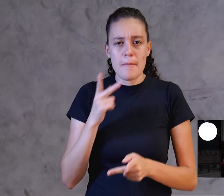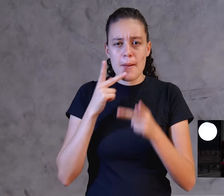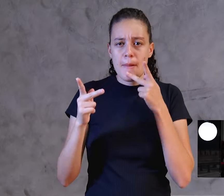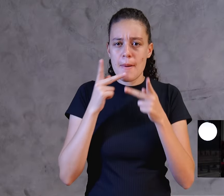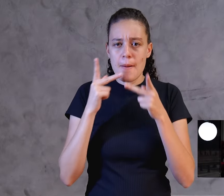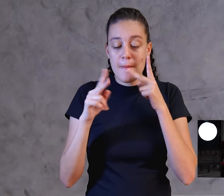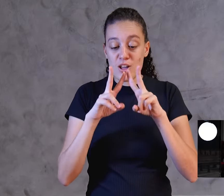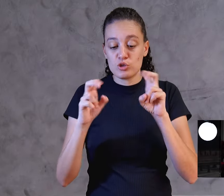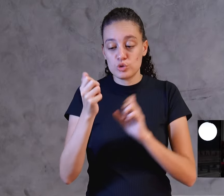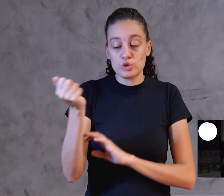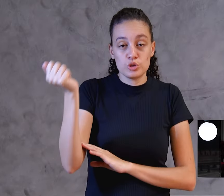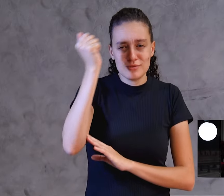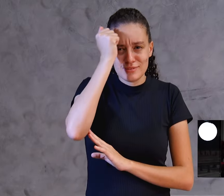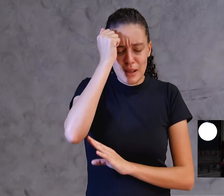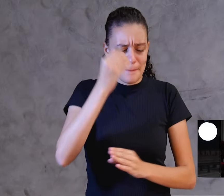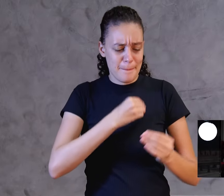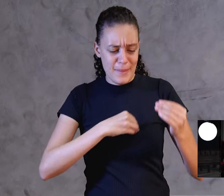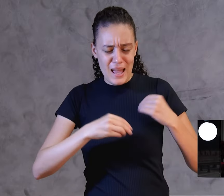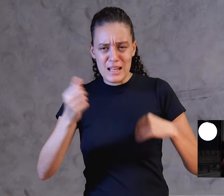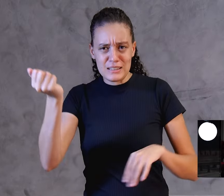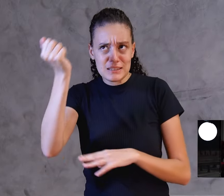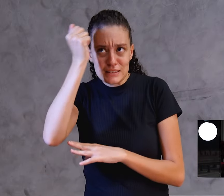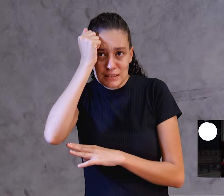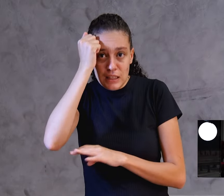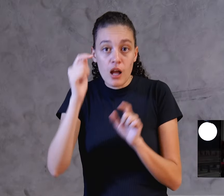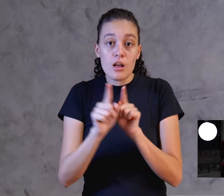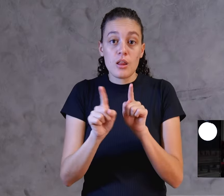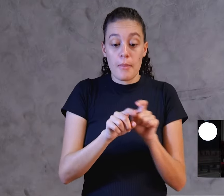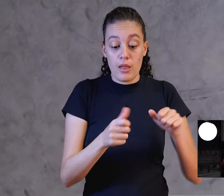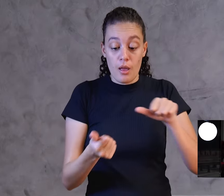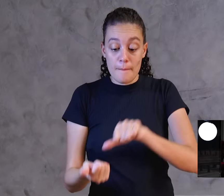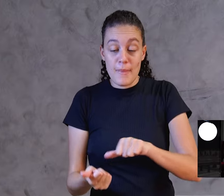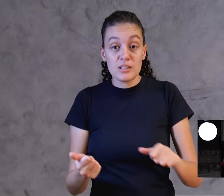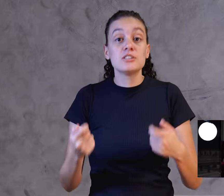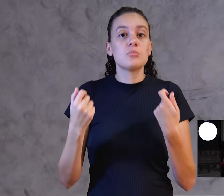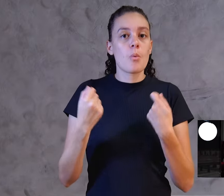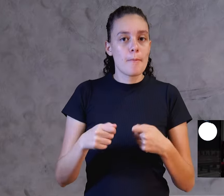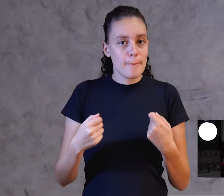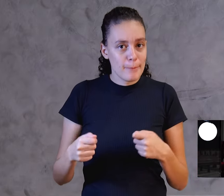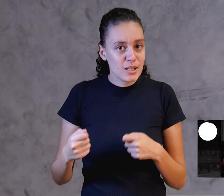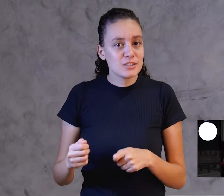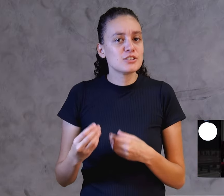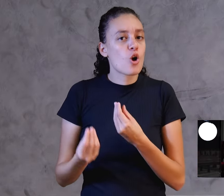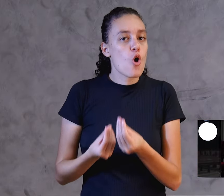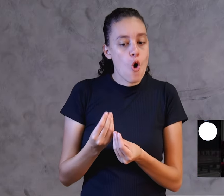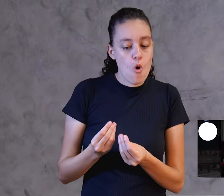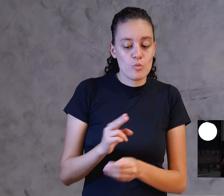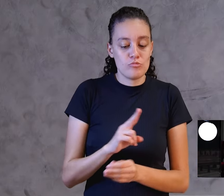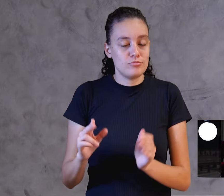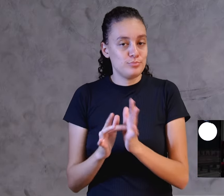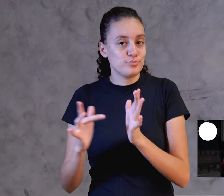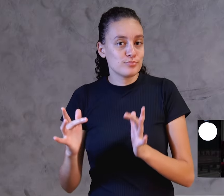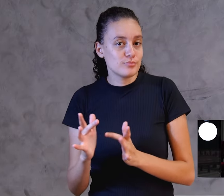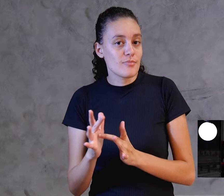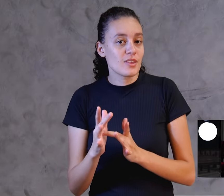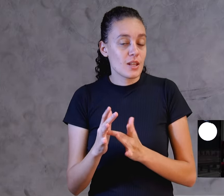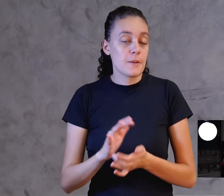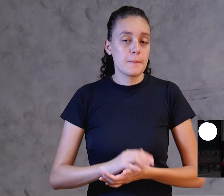arrependimento dos pecados, o batismo deve ser feito em nome do Senhor Jesus Cristo, mas ele é